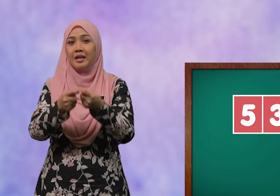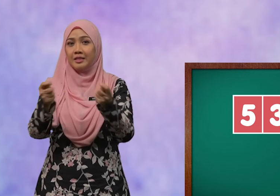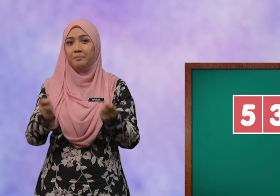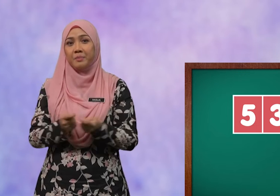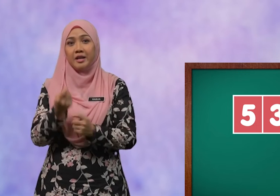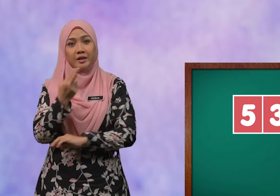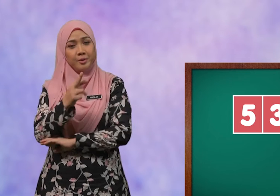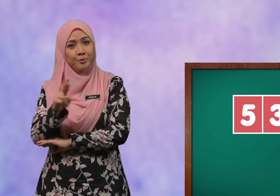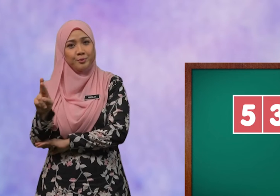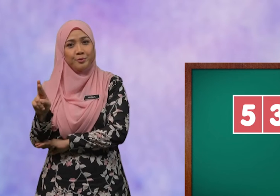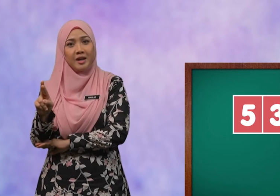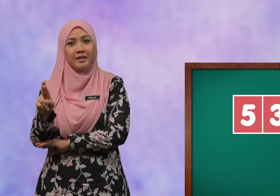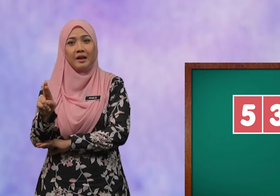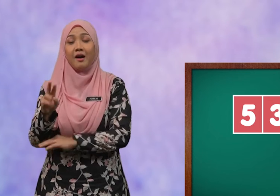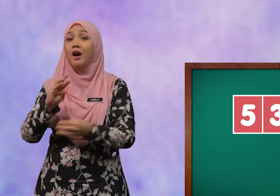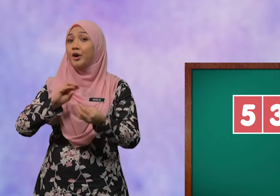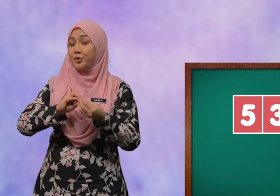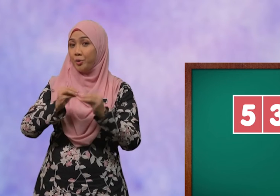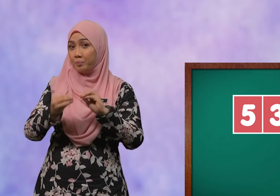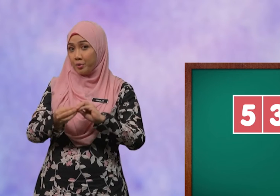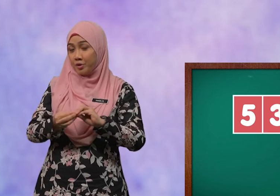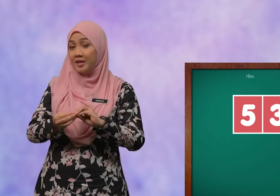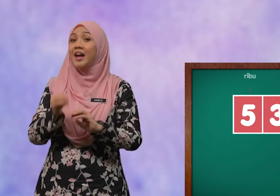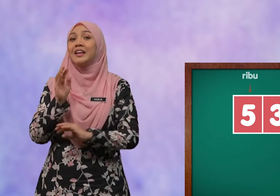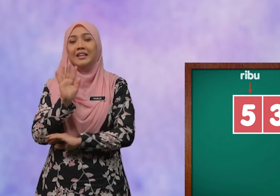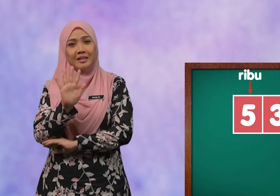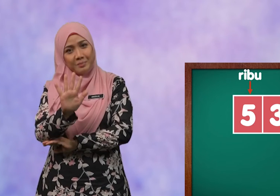tempat ribu adalah nombor 5.